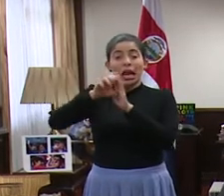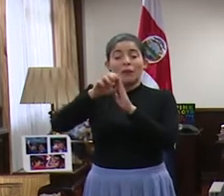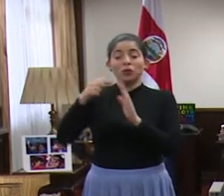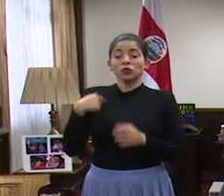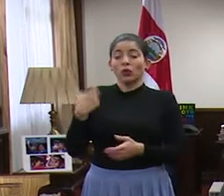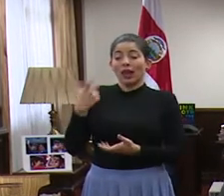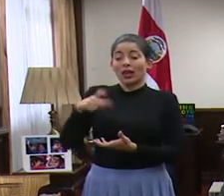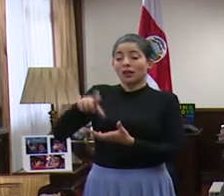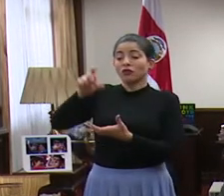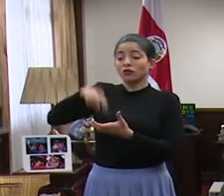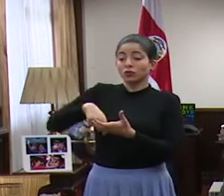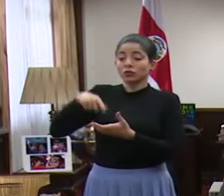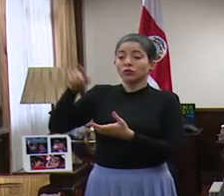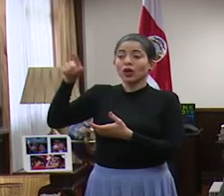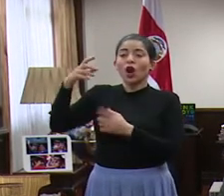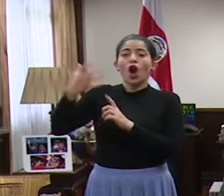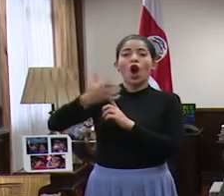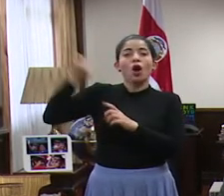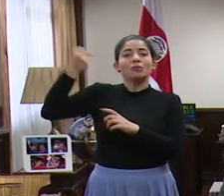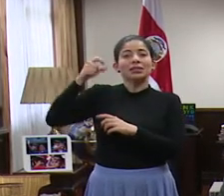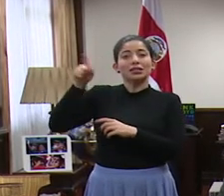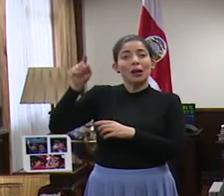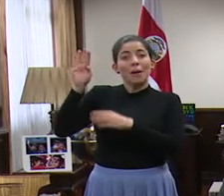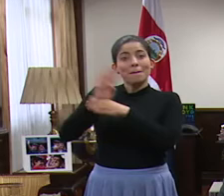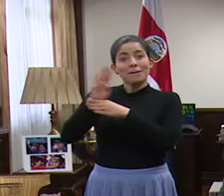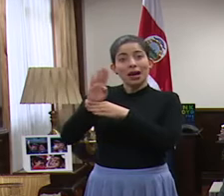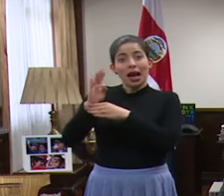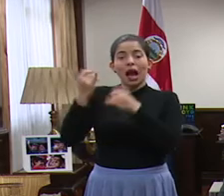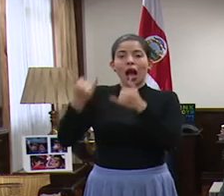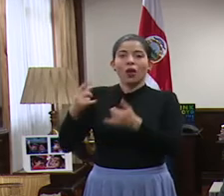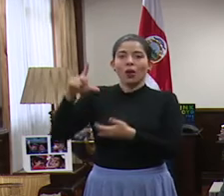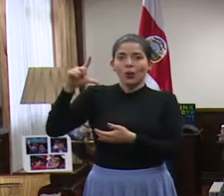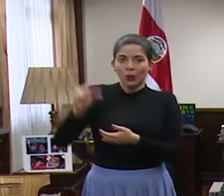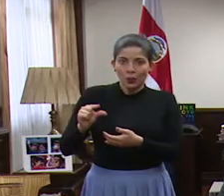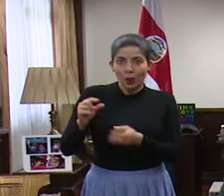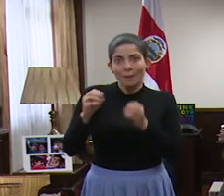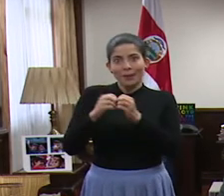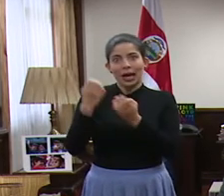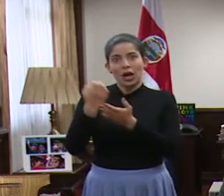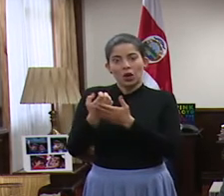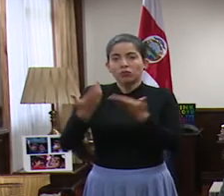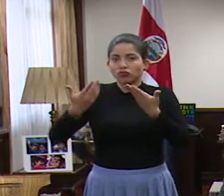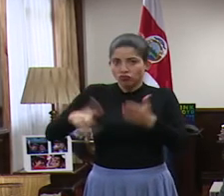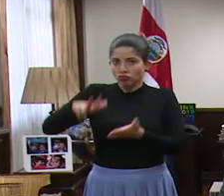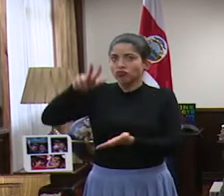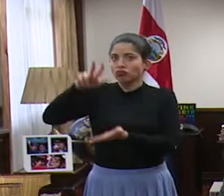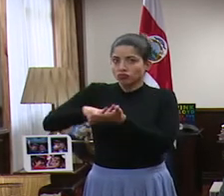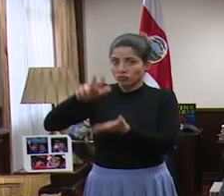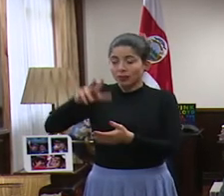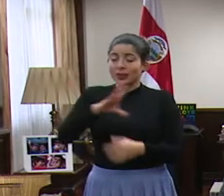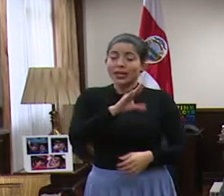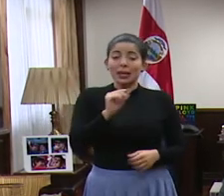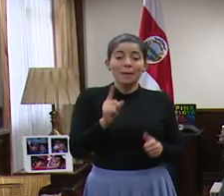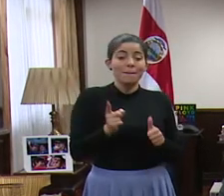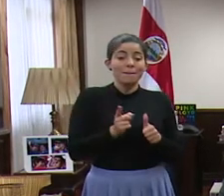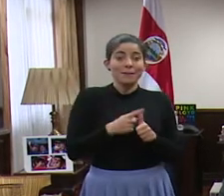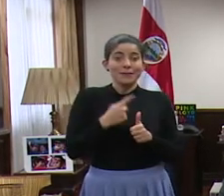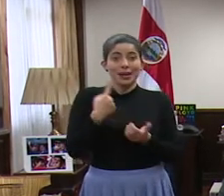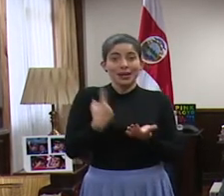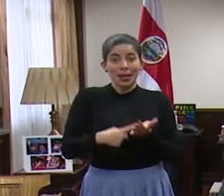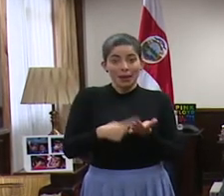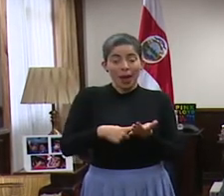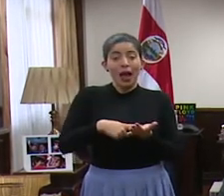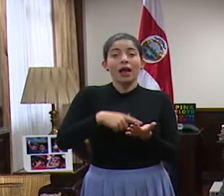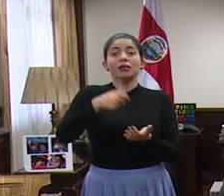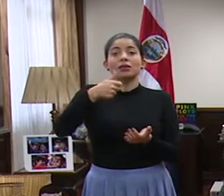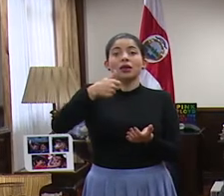de tarjetas sea más económico para los comercios y las personas. Eso ya se votó. Y se votó en primer debate el día de hoy